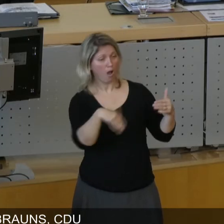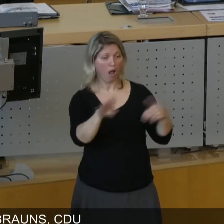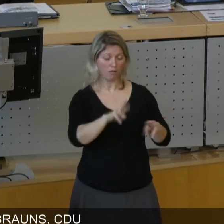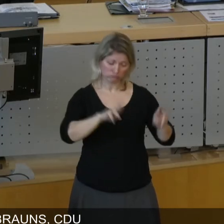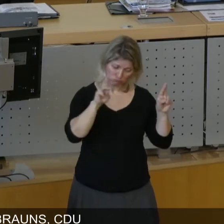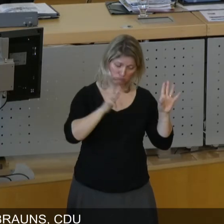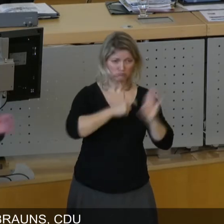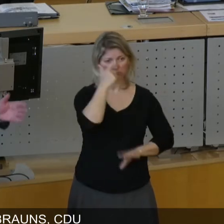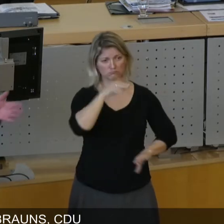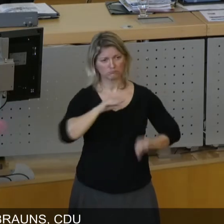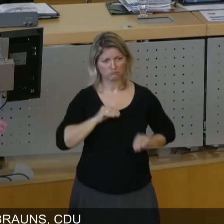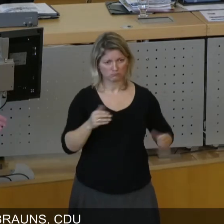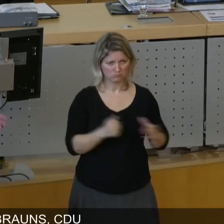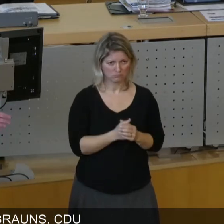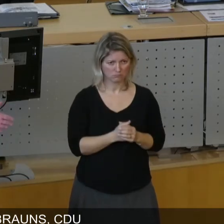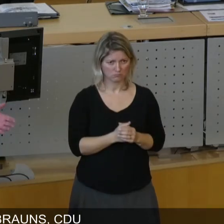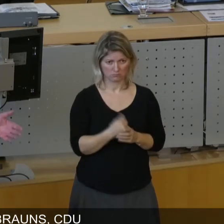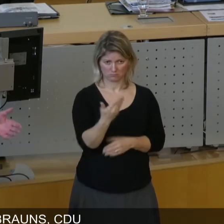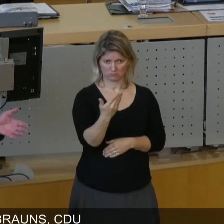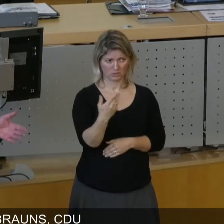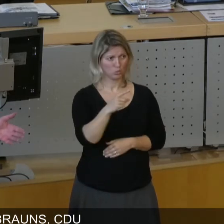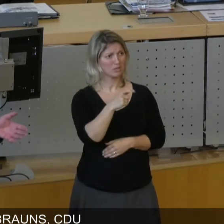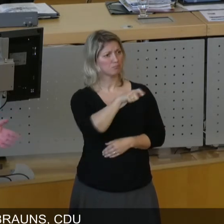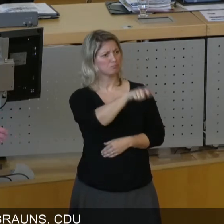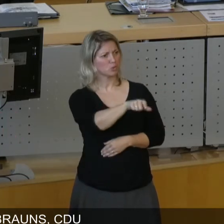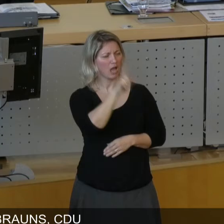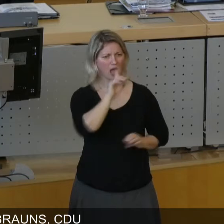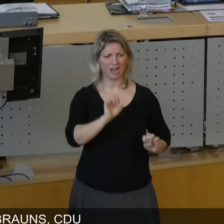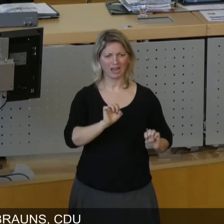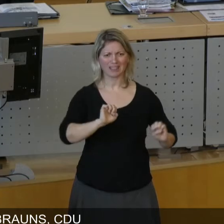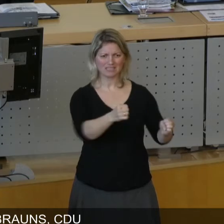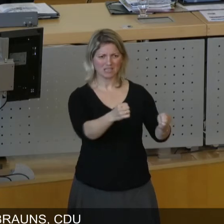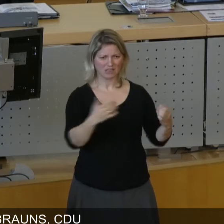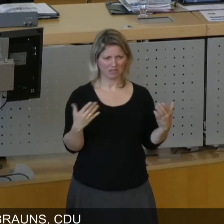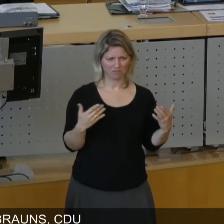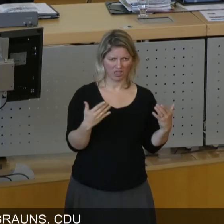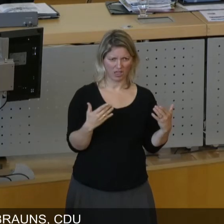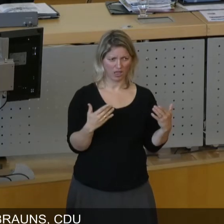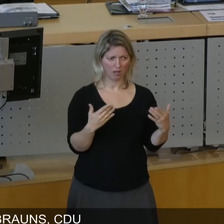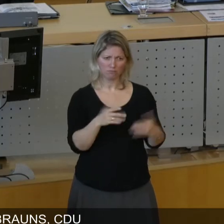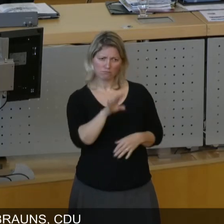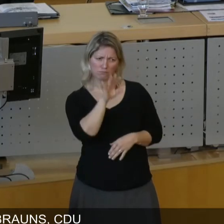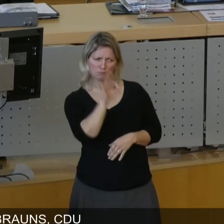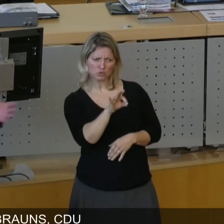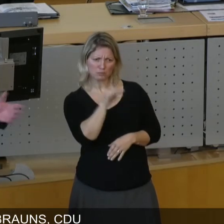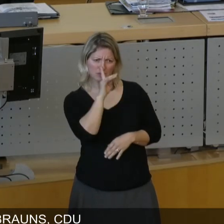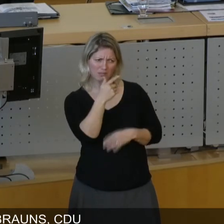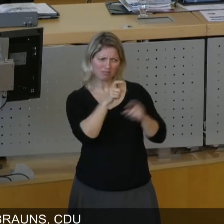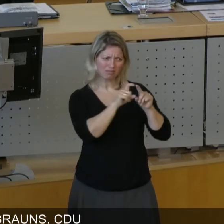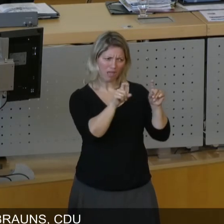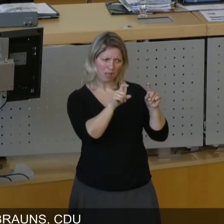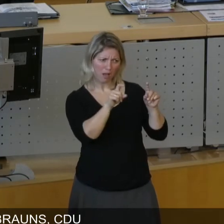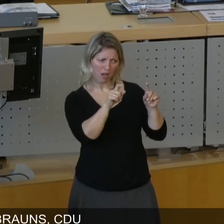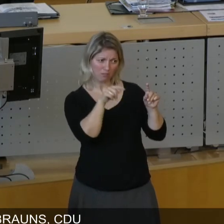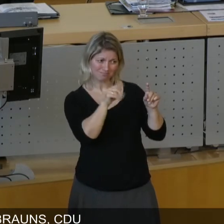Und hier liegt die in diesem Zusammenhang, die Stichwort Bürgerinitiativen, die sich zu bestimmten Punkten, die in der